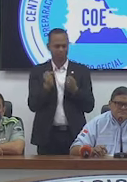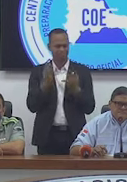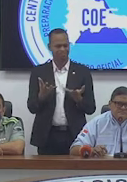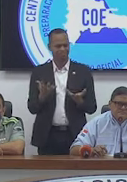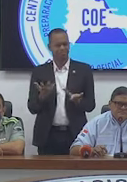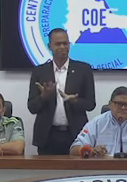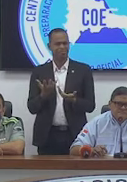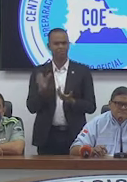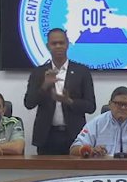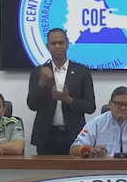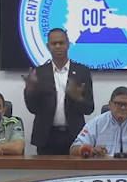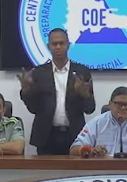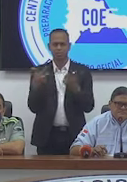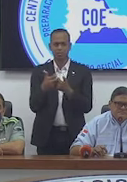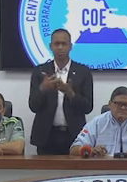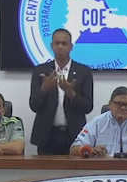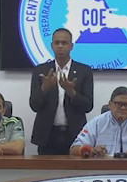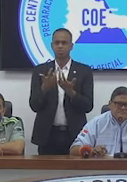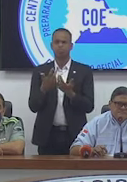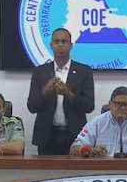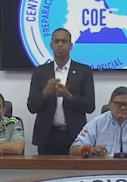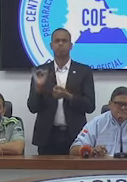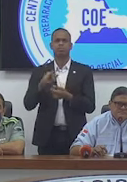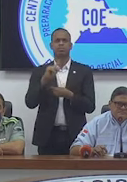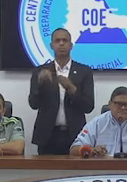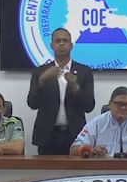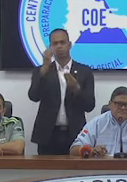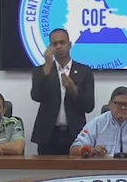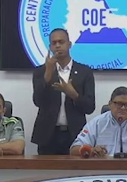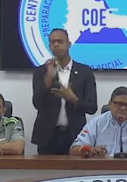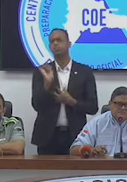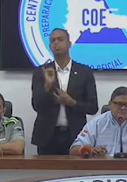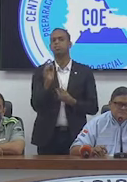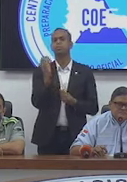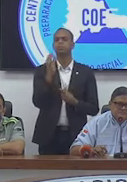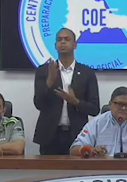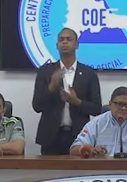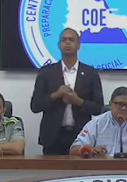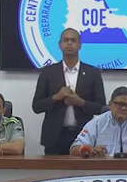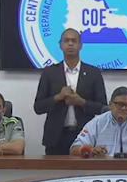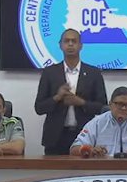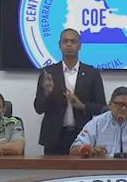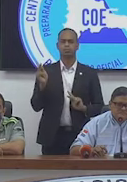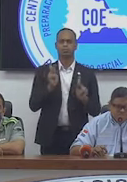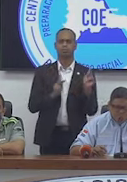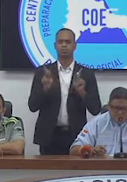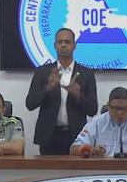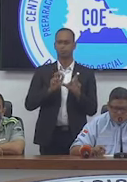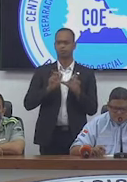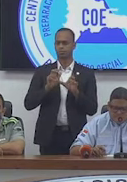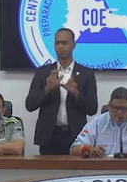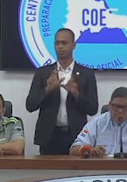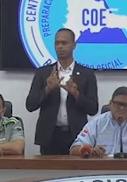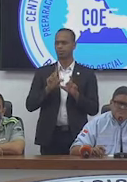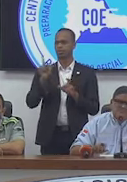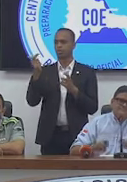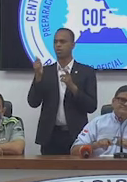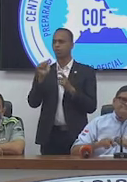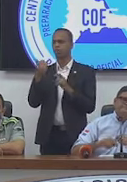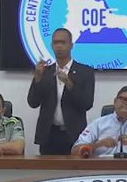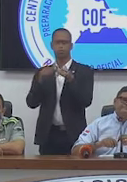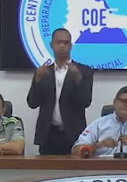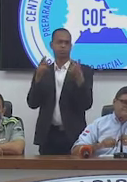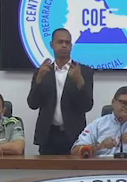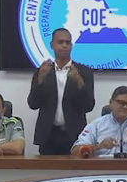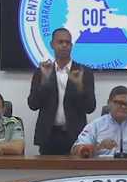La otra es, ¿relativamente cómo usted ve el éxodo de personas que se van al interior, a pesar de las